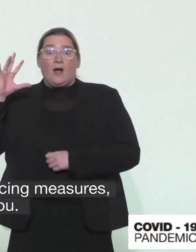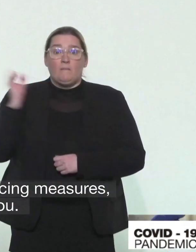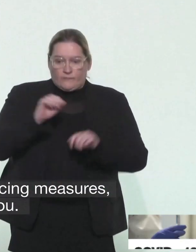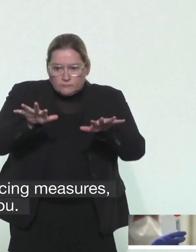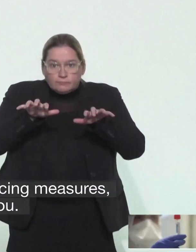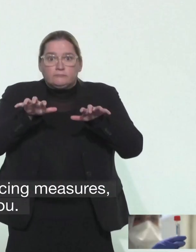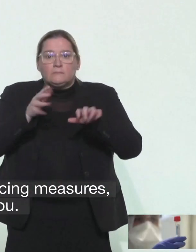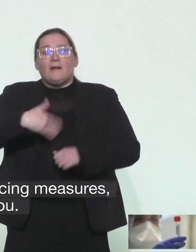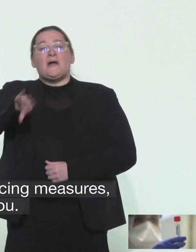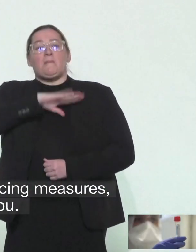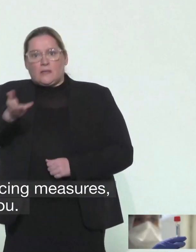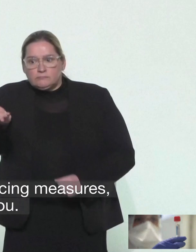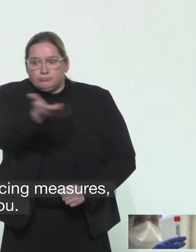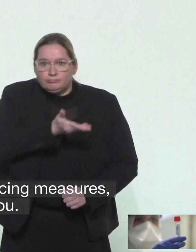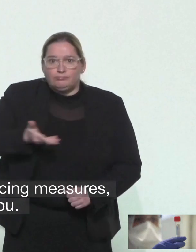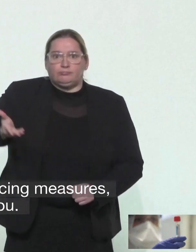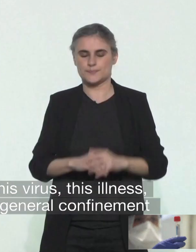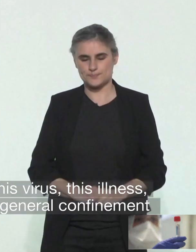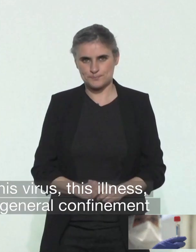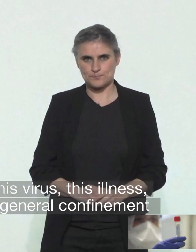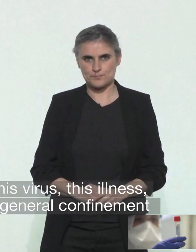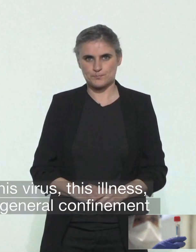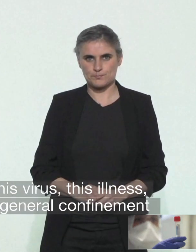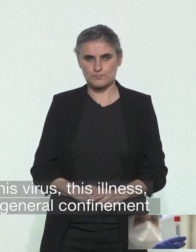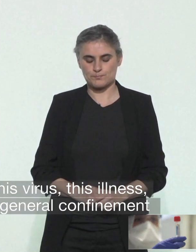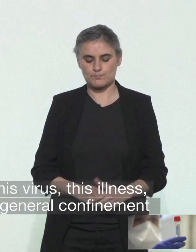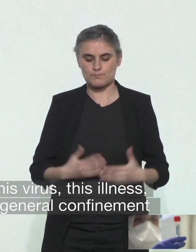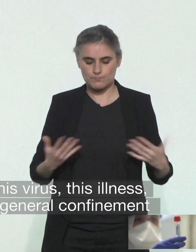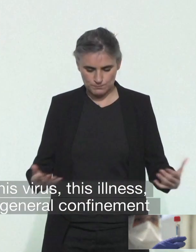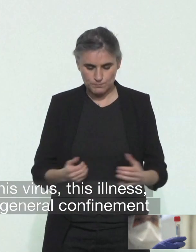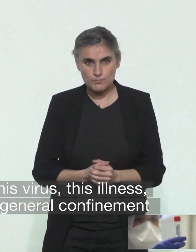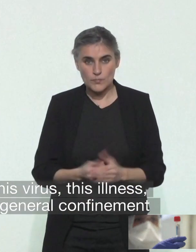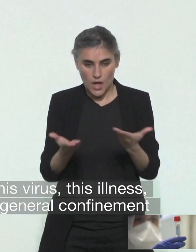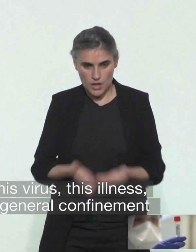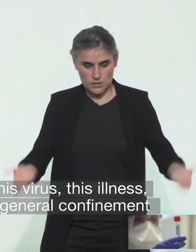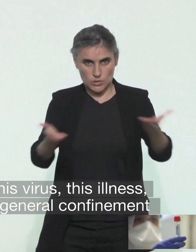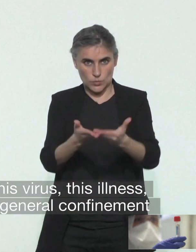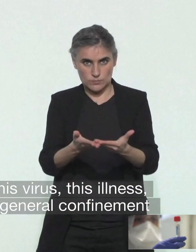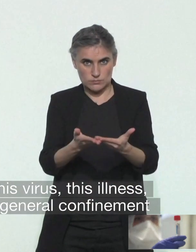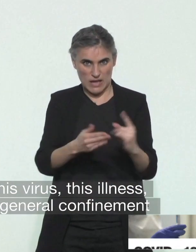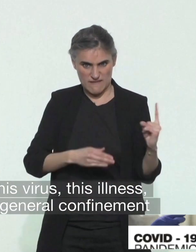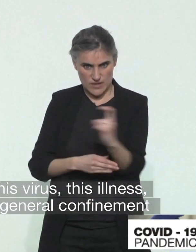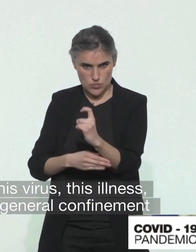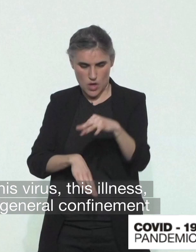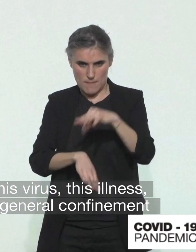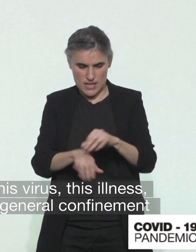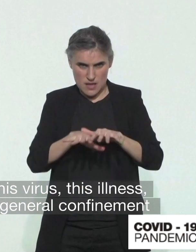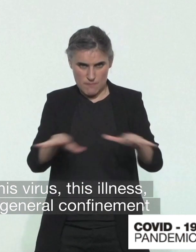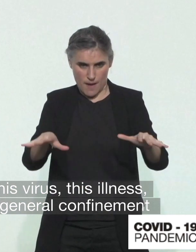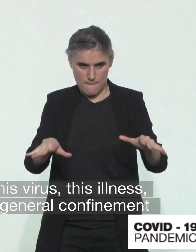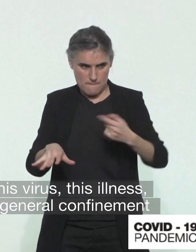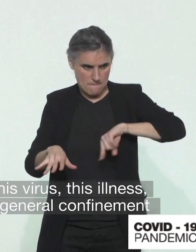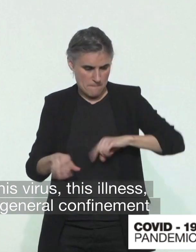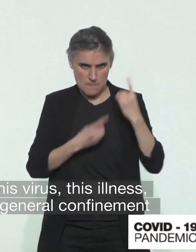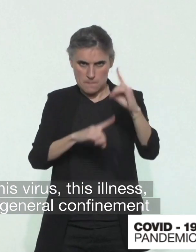respect des mesures barrières et donc je vous en remercie. Notre stratégie de défense face au virus, face à la maladie, face à cette